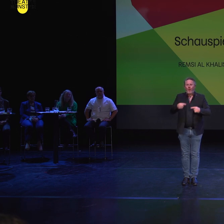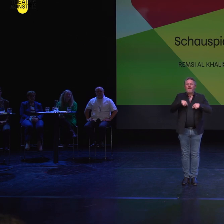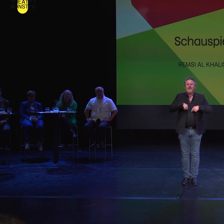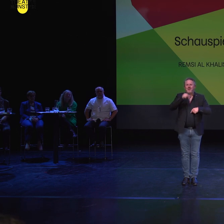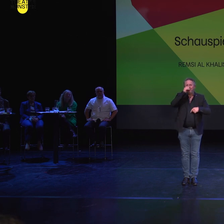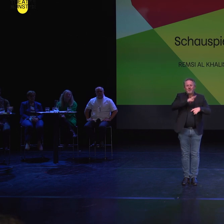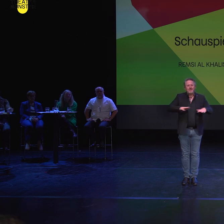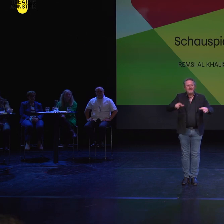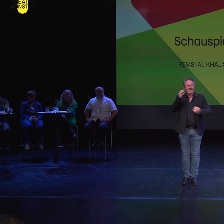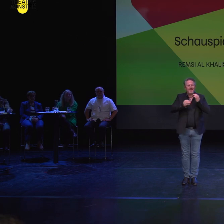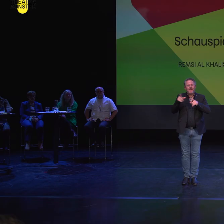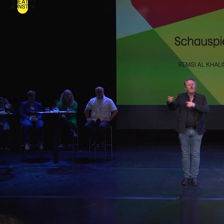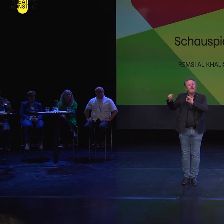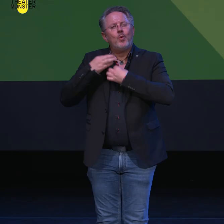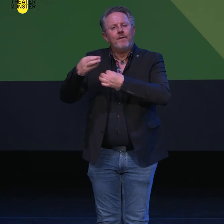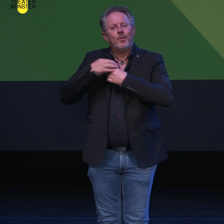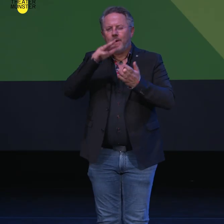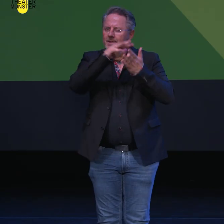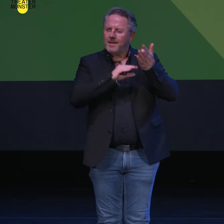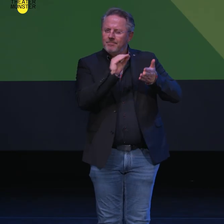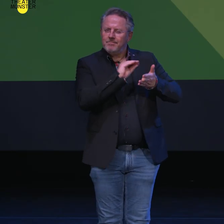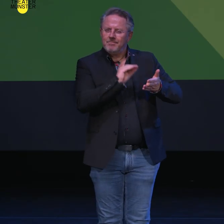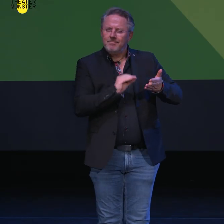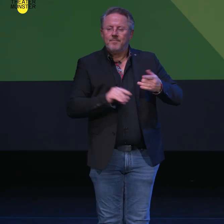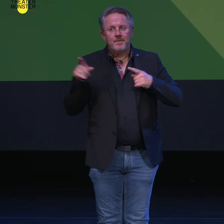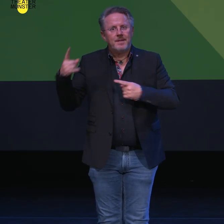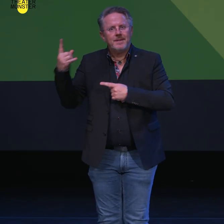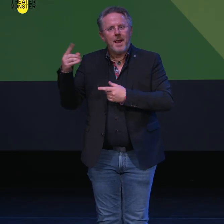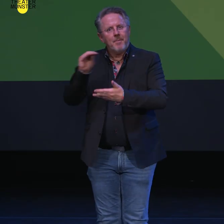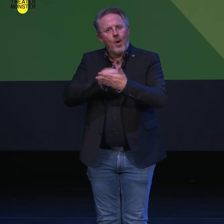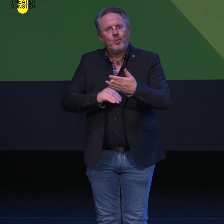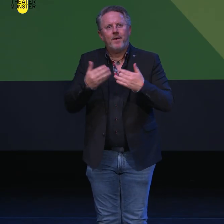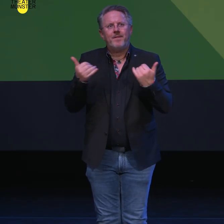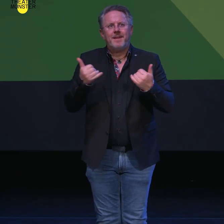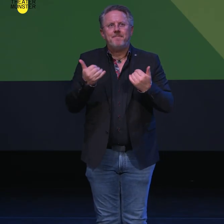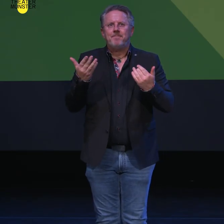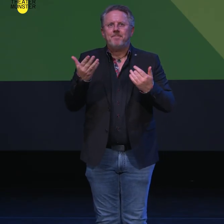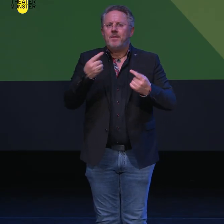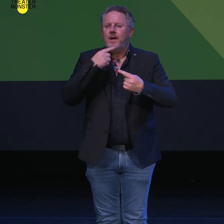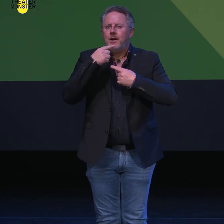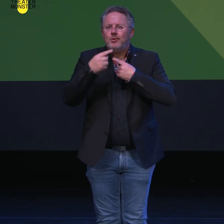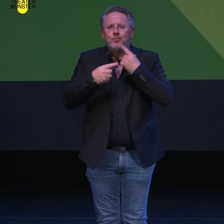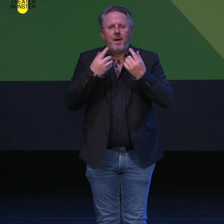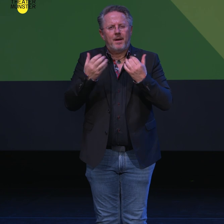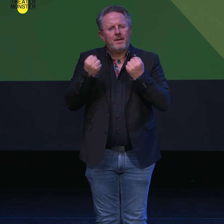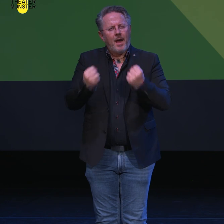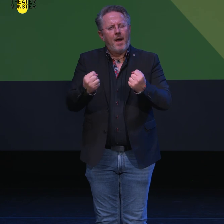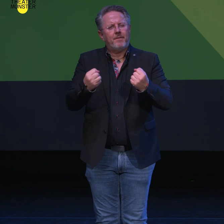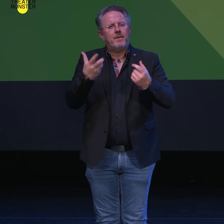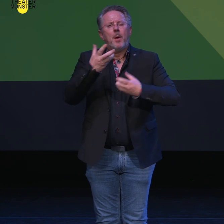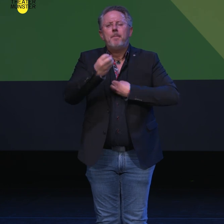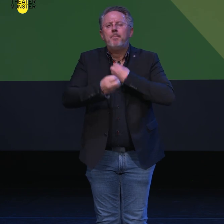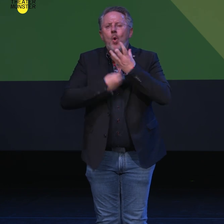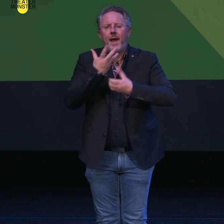Monsterana-Ensemble Texte zu schreiben. Das sind alles Autorinnen, die mit sprachlicher Kraft, mit poetischer